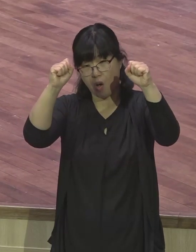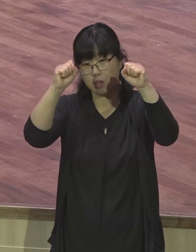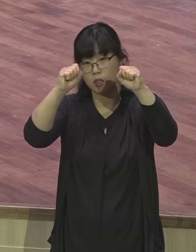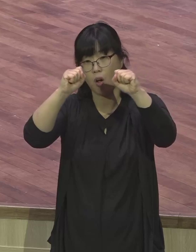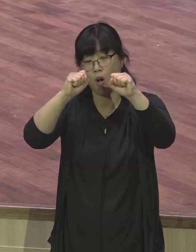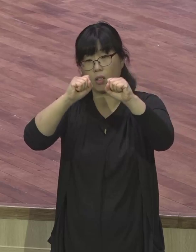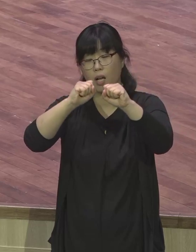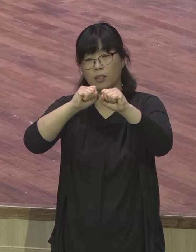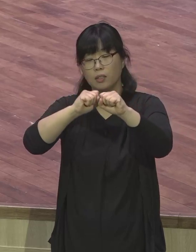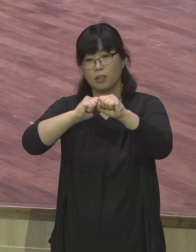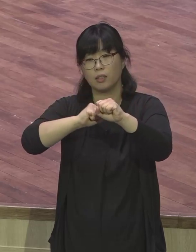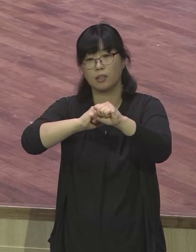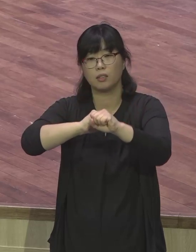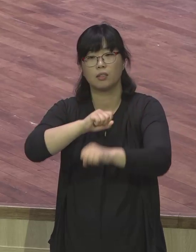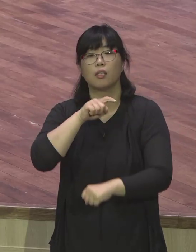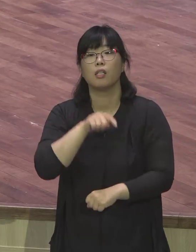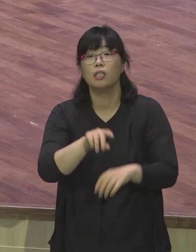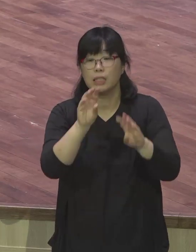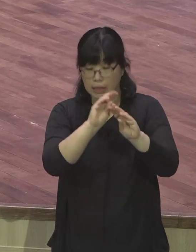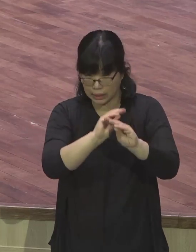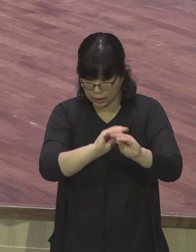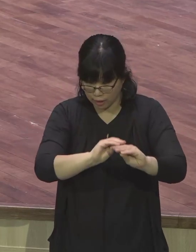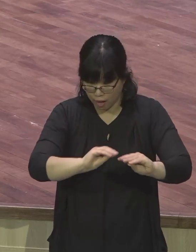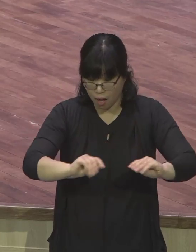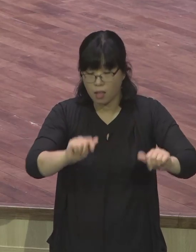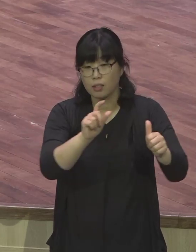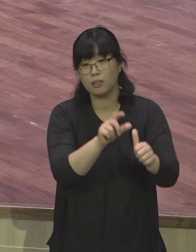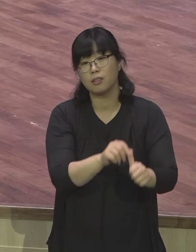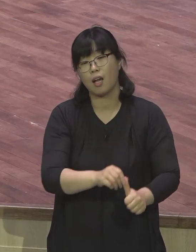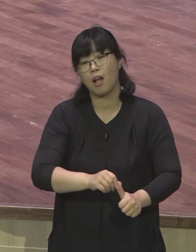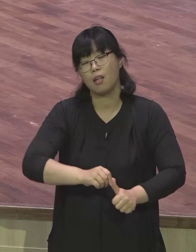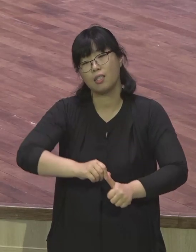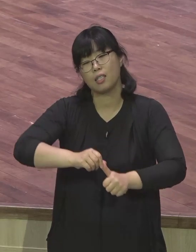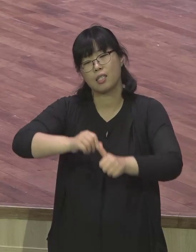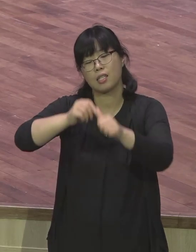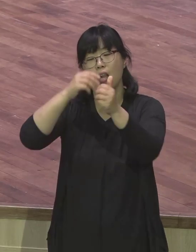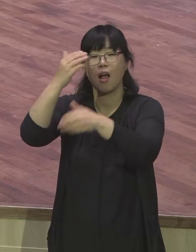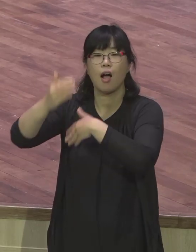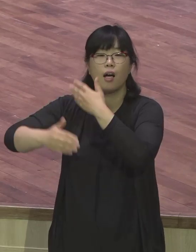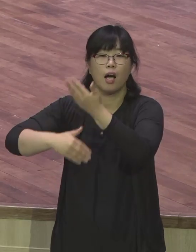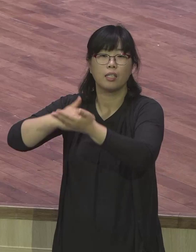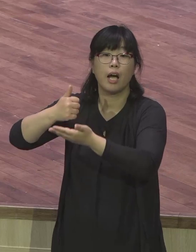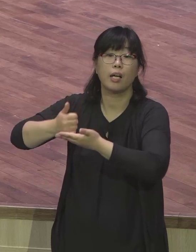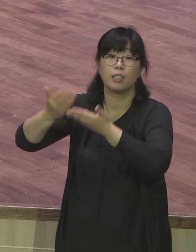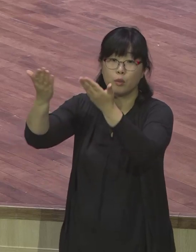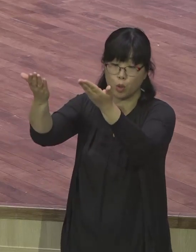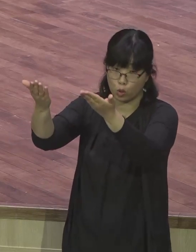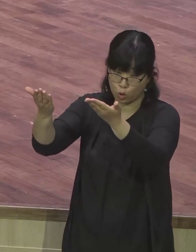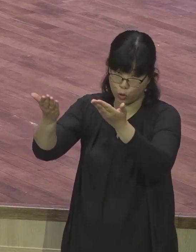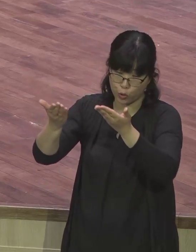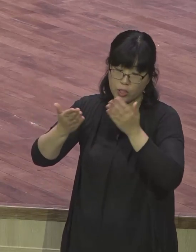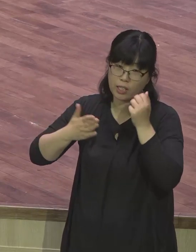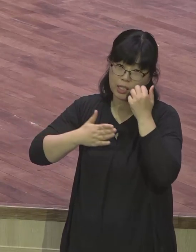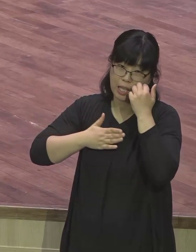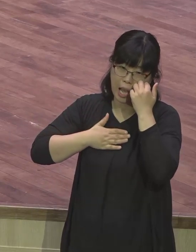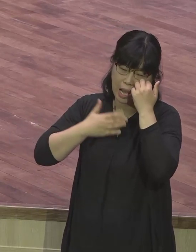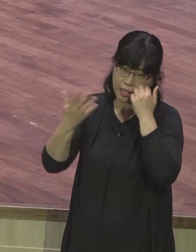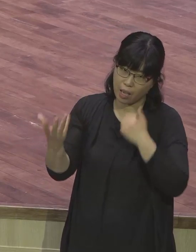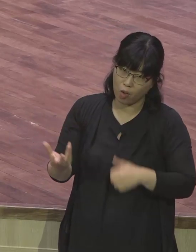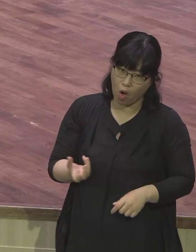무너져가는 이 땅을 살리 하나님이 주신 날의